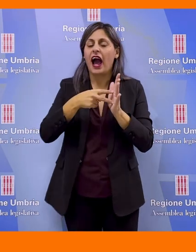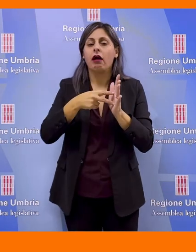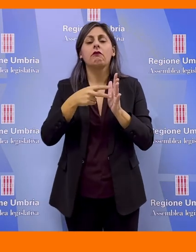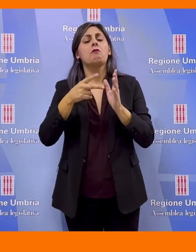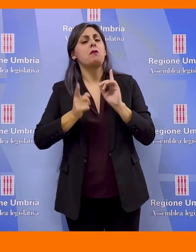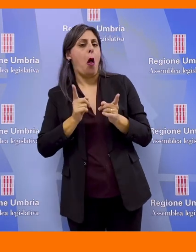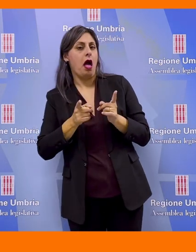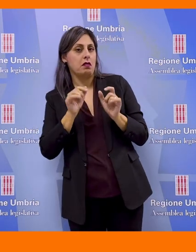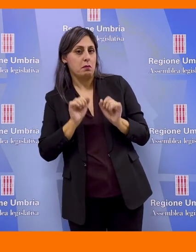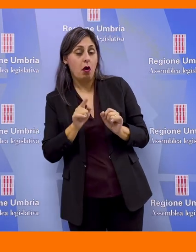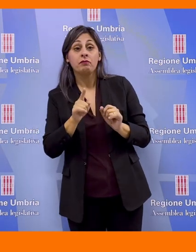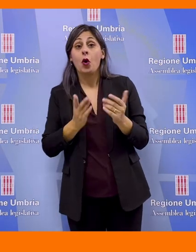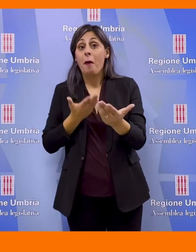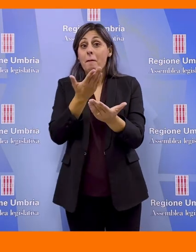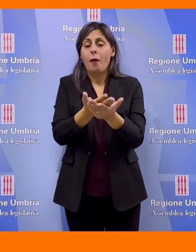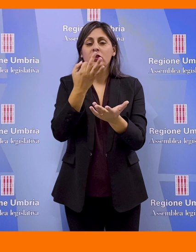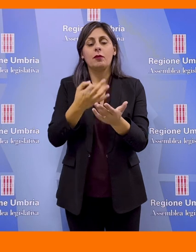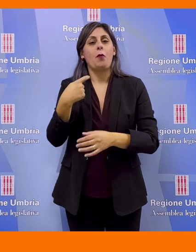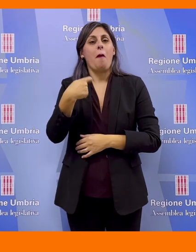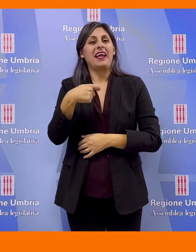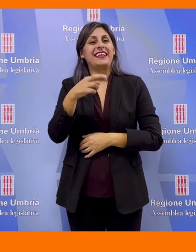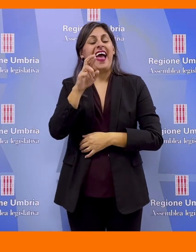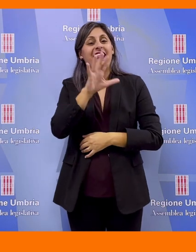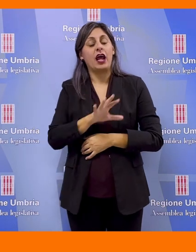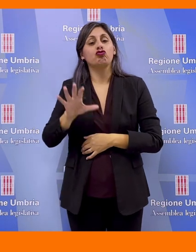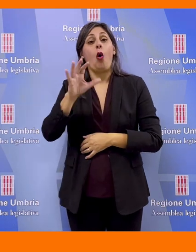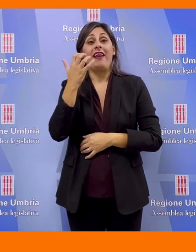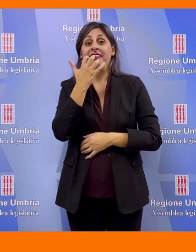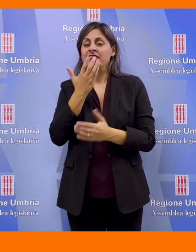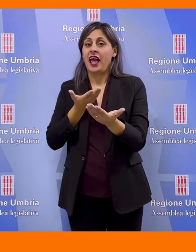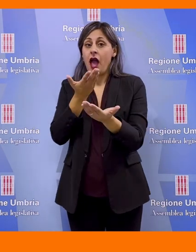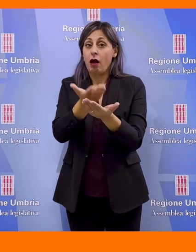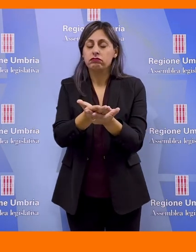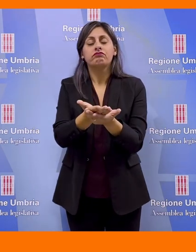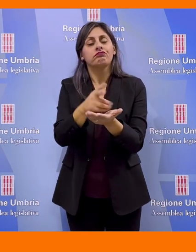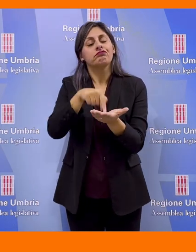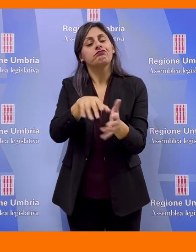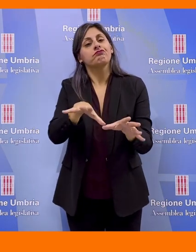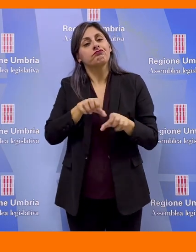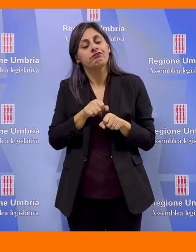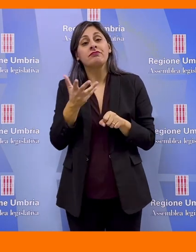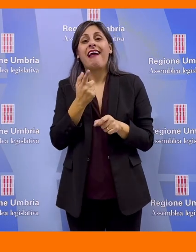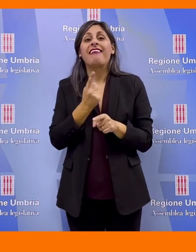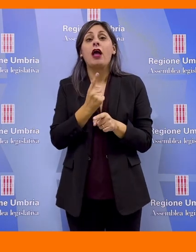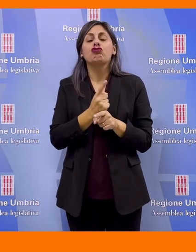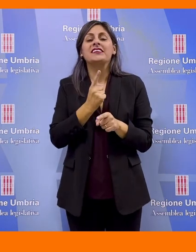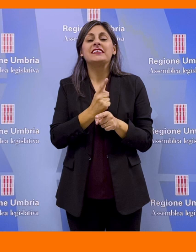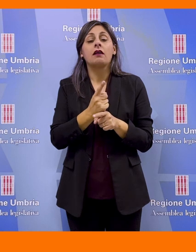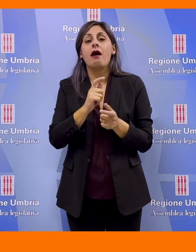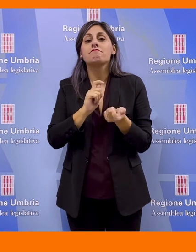politico. La proposta, presentata dalla Presidente della Regione Donatella Tesei, prende atto della necessità di modifica